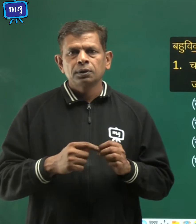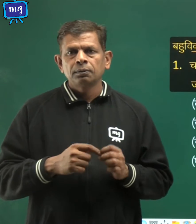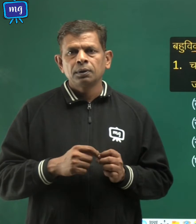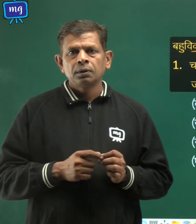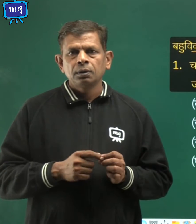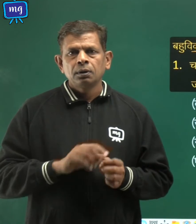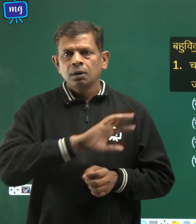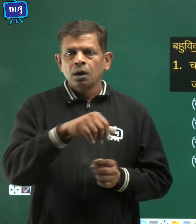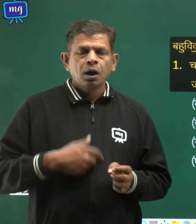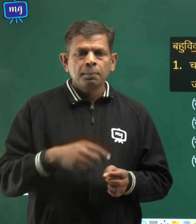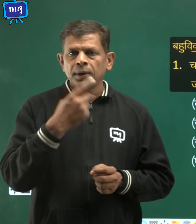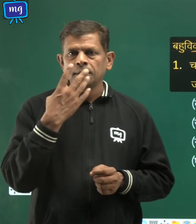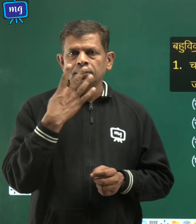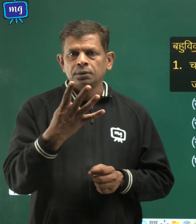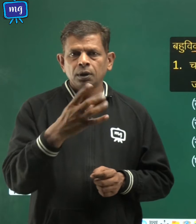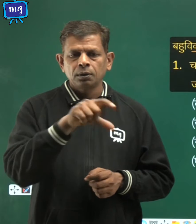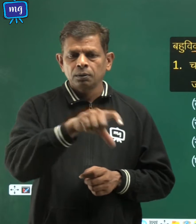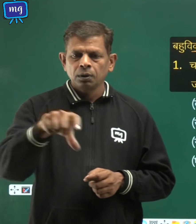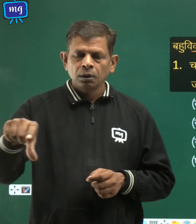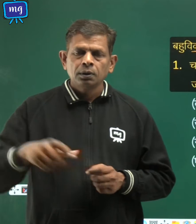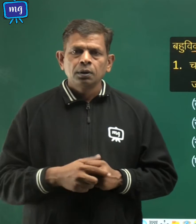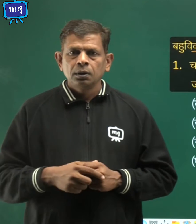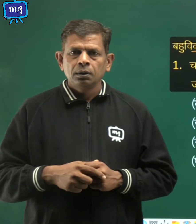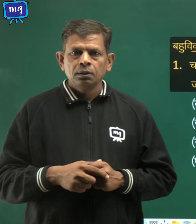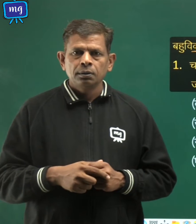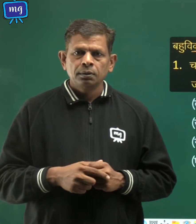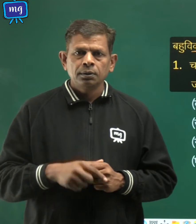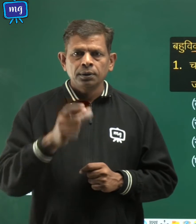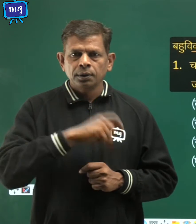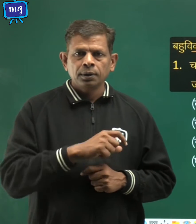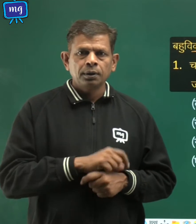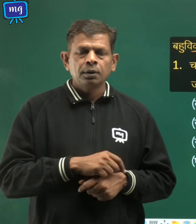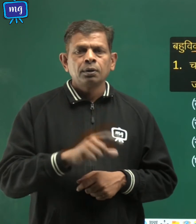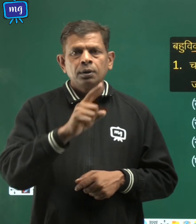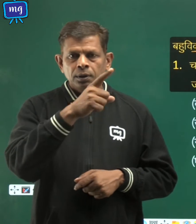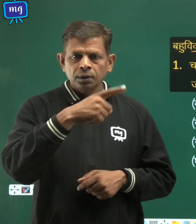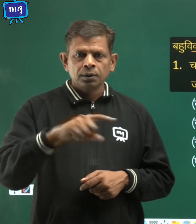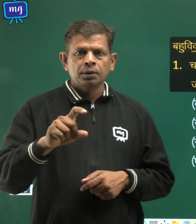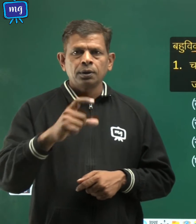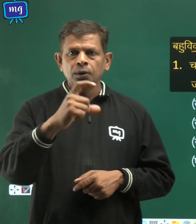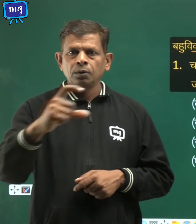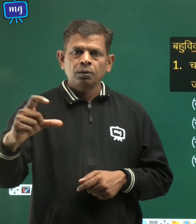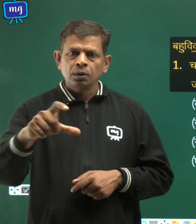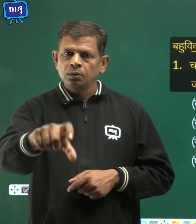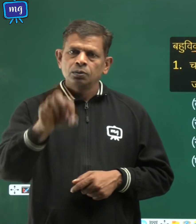हमें चार विकल्प दिये गए हैं हमें एक साई विकल्प चुनना है